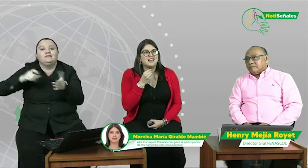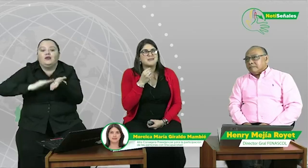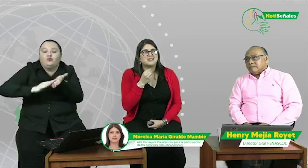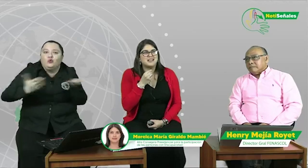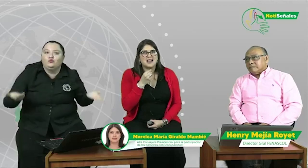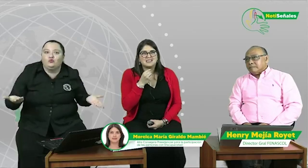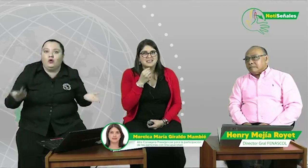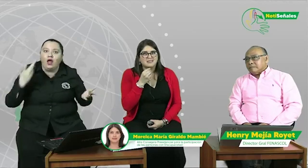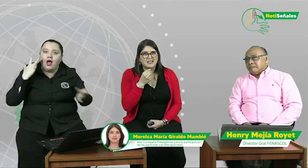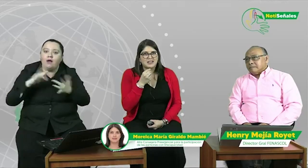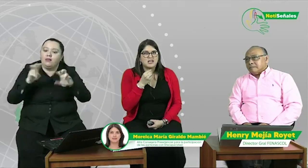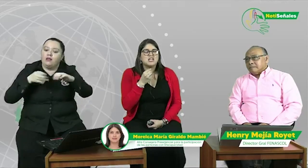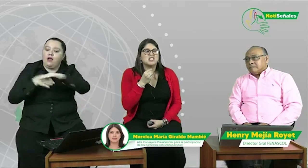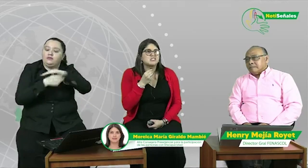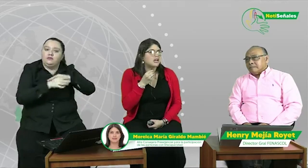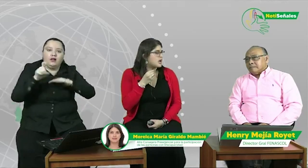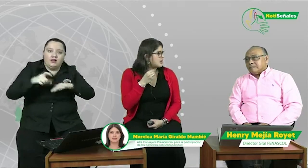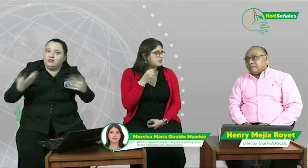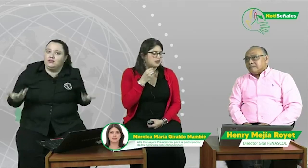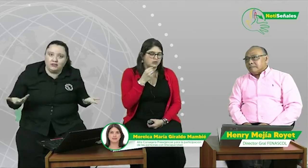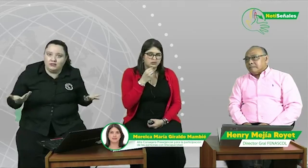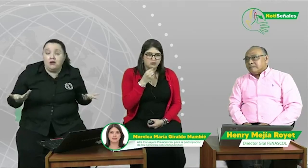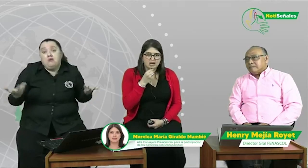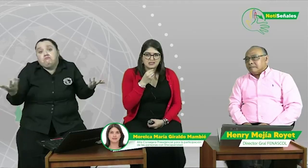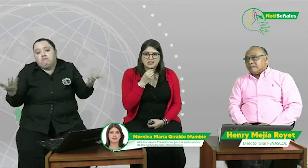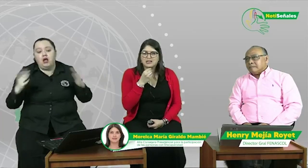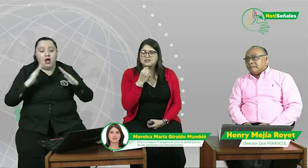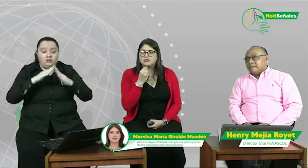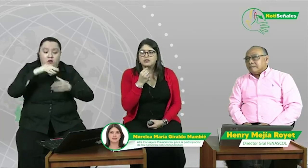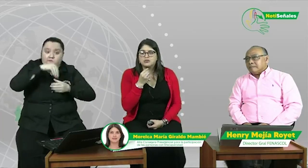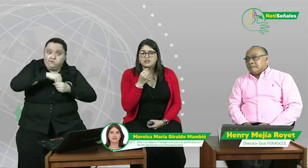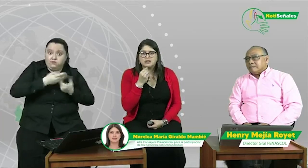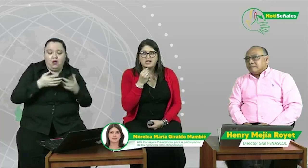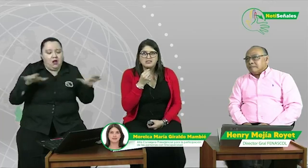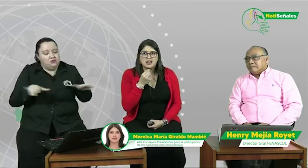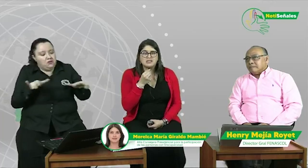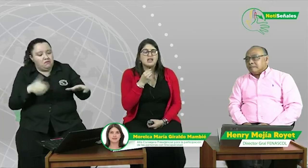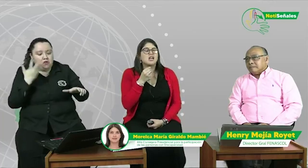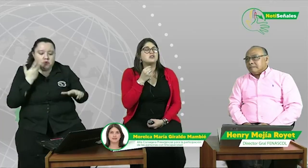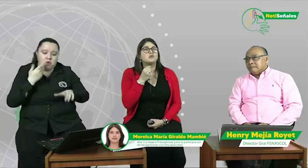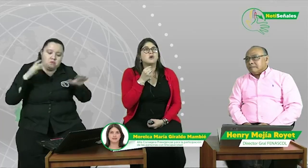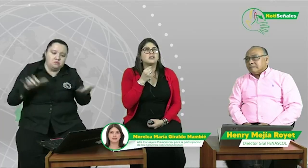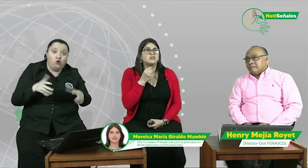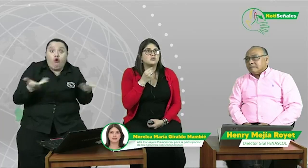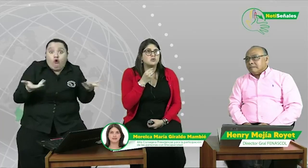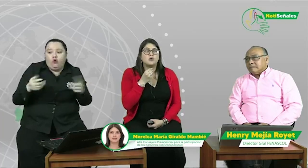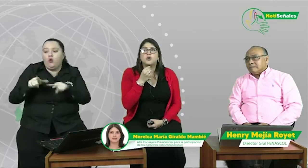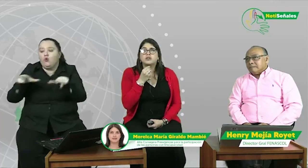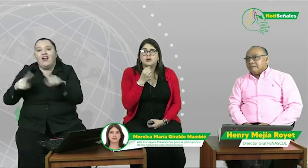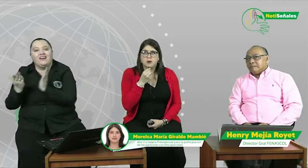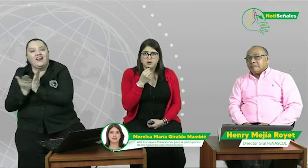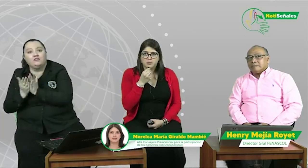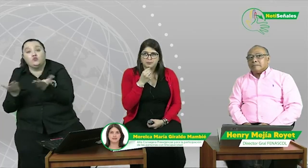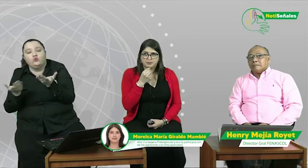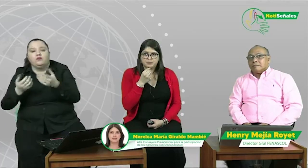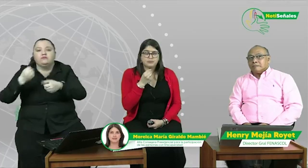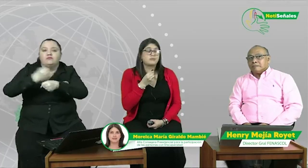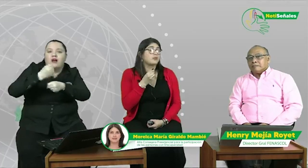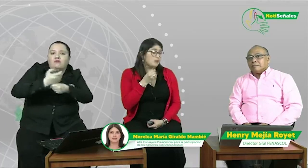materia de accesibilidad ya sea al interior de su casa en la realización de sus actividades diarias en su lugar de estudio o de trabajo pero